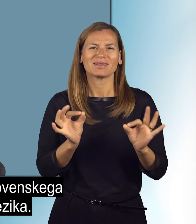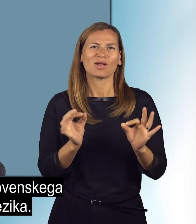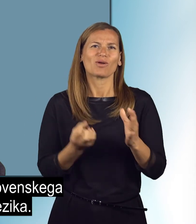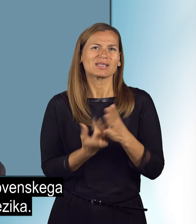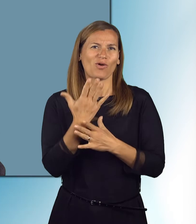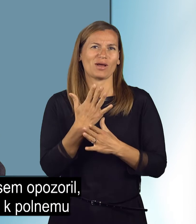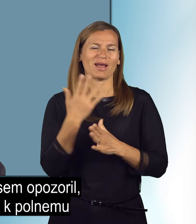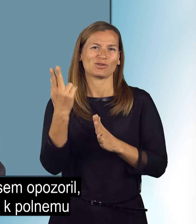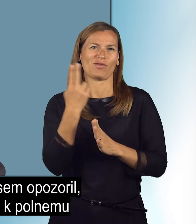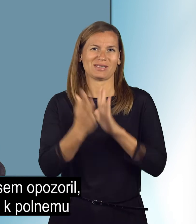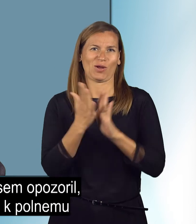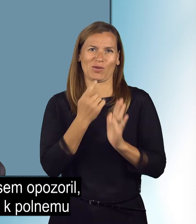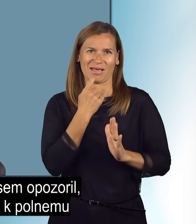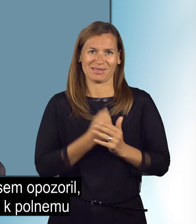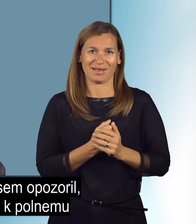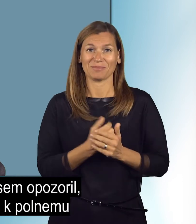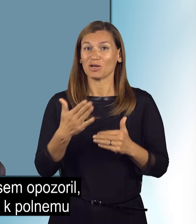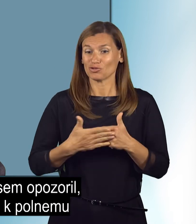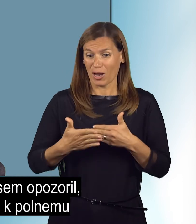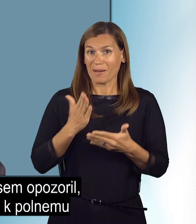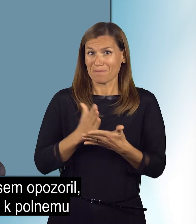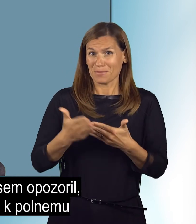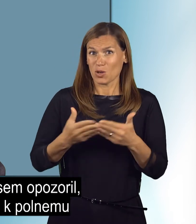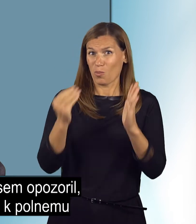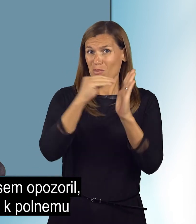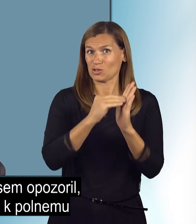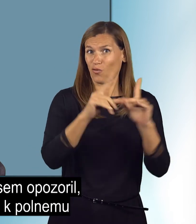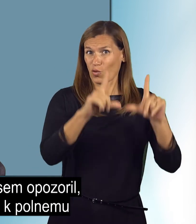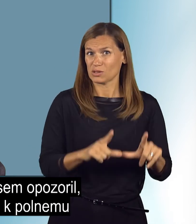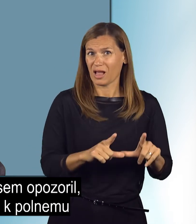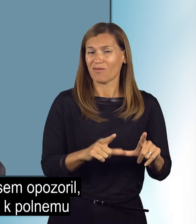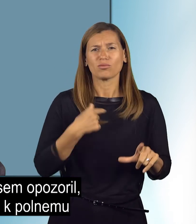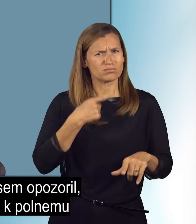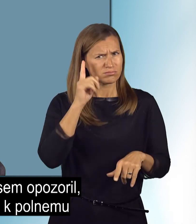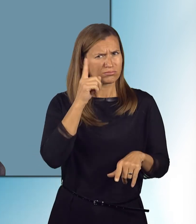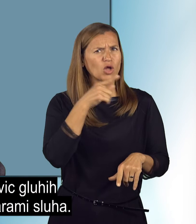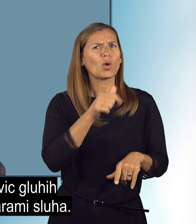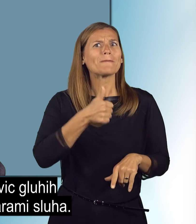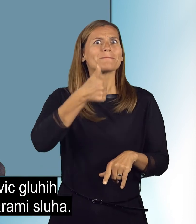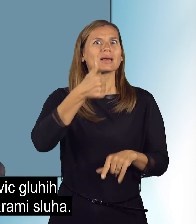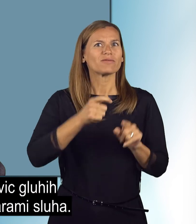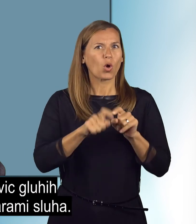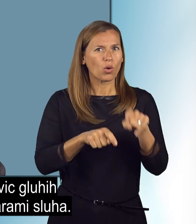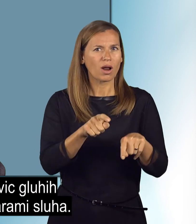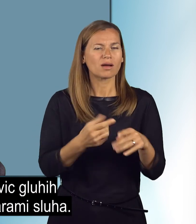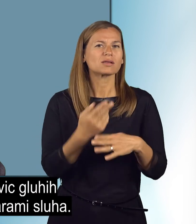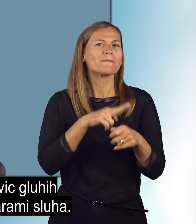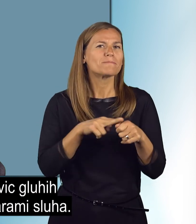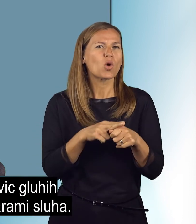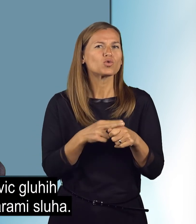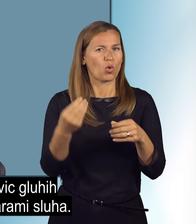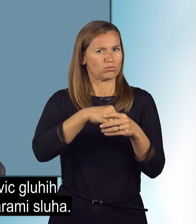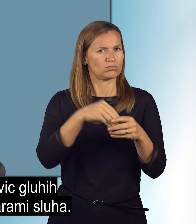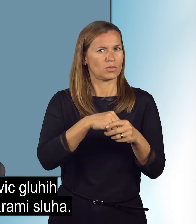jezika. Že ob upisu ustavo sem upozoril, da je tole prvi korak k polnemu vresničevanju pravic gluhih